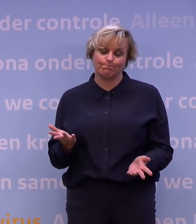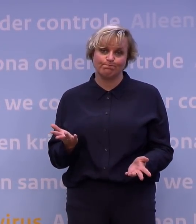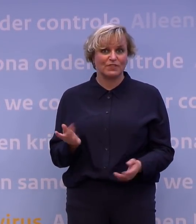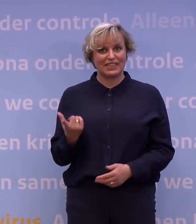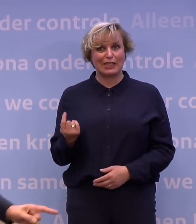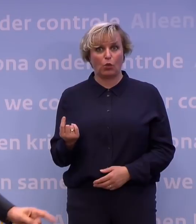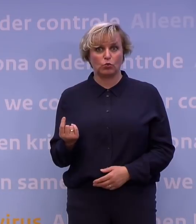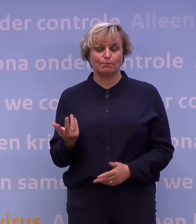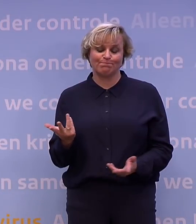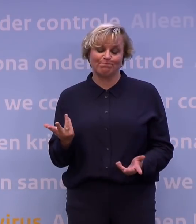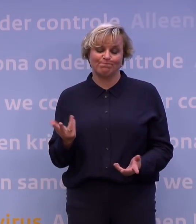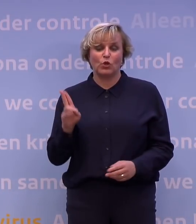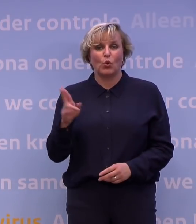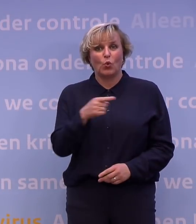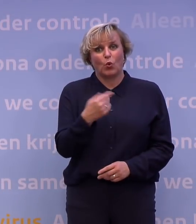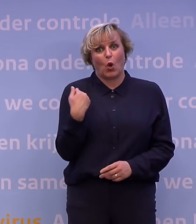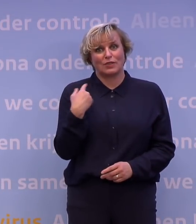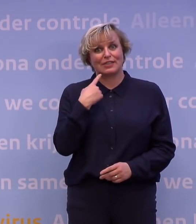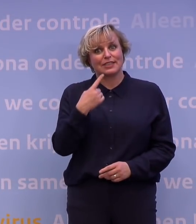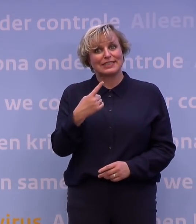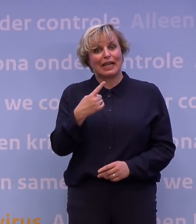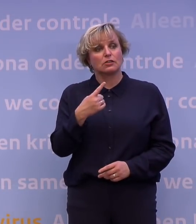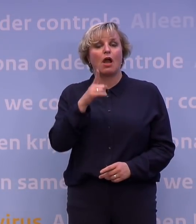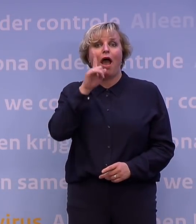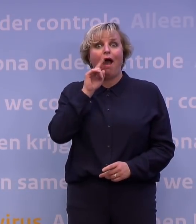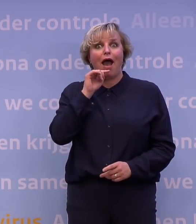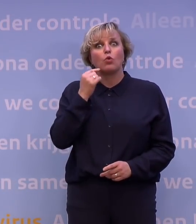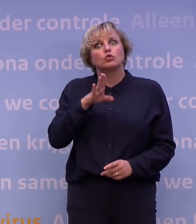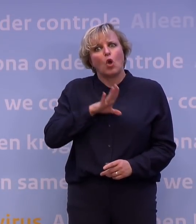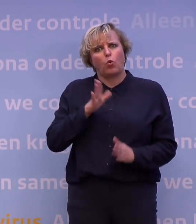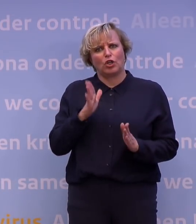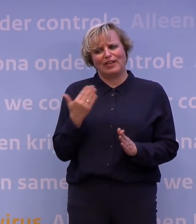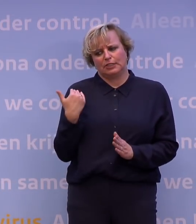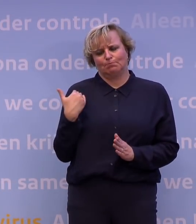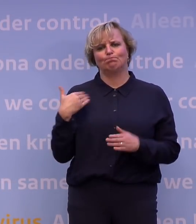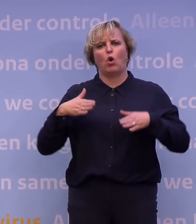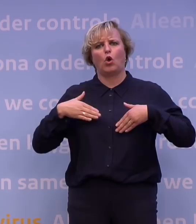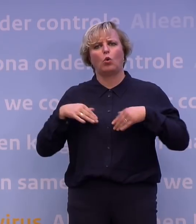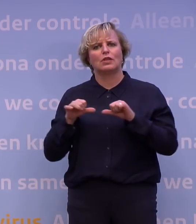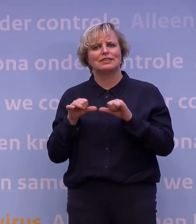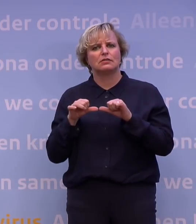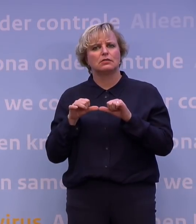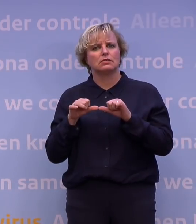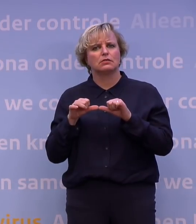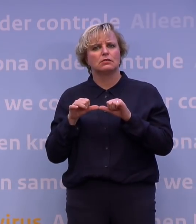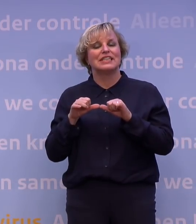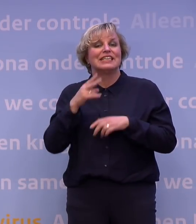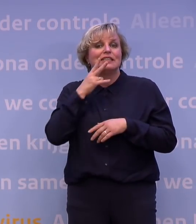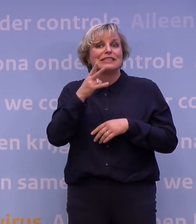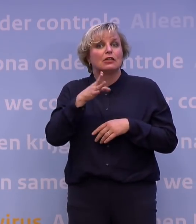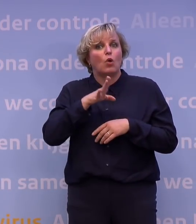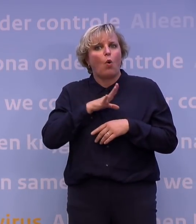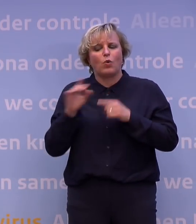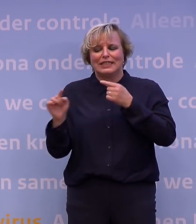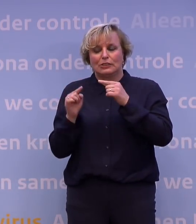ellendig. En wat Hugo ook net zei, die ouders hebben ook coronadiensten gedraaid en alles gedaan. En we zien overigens ook na de